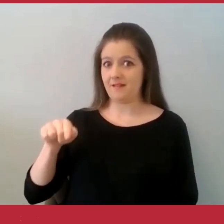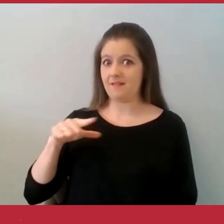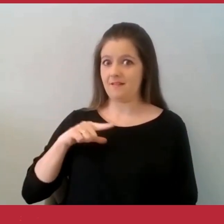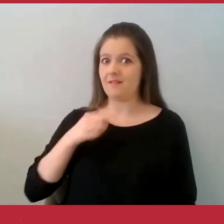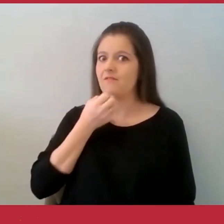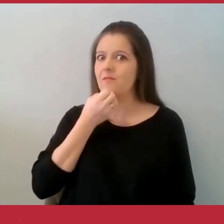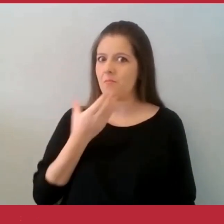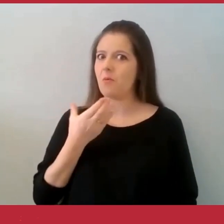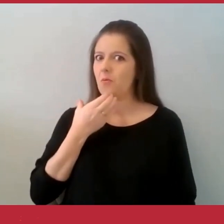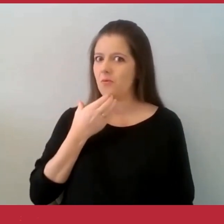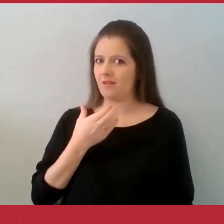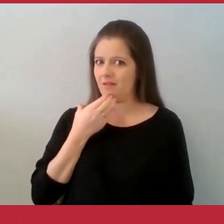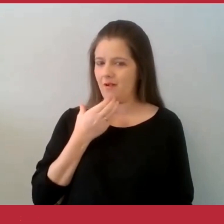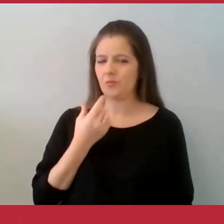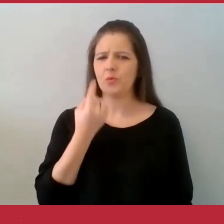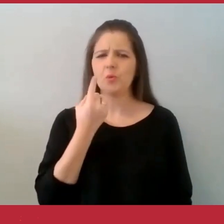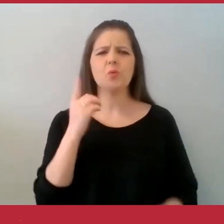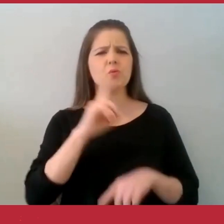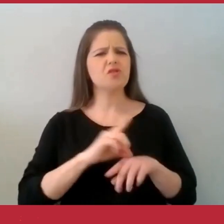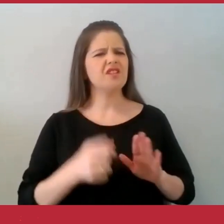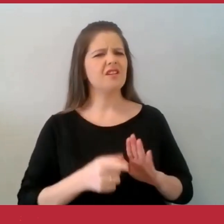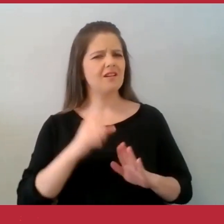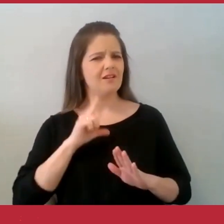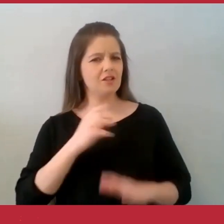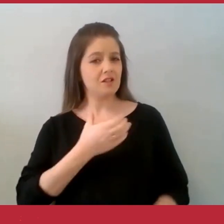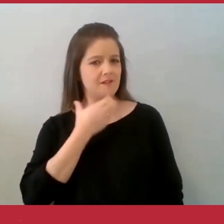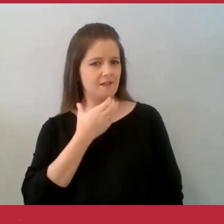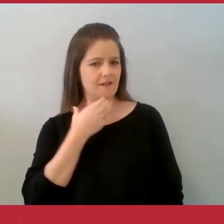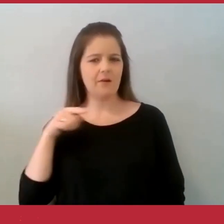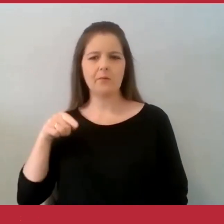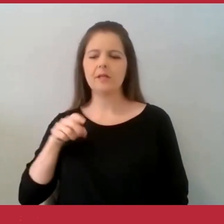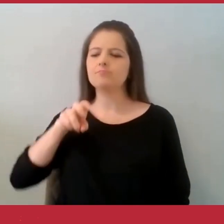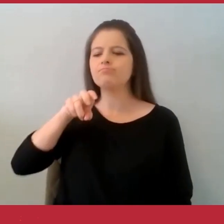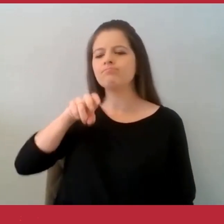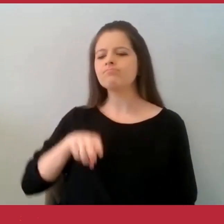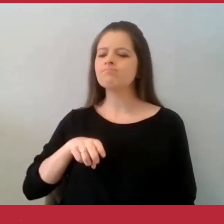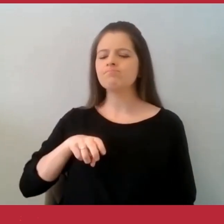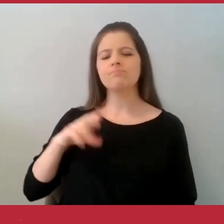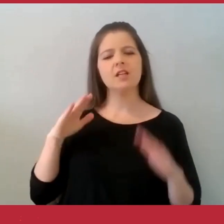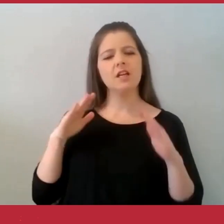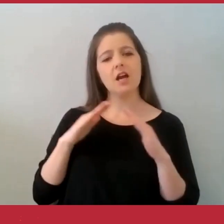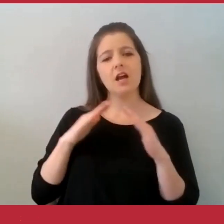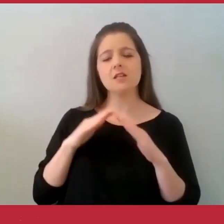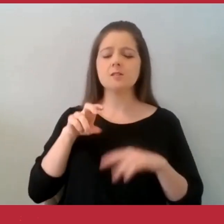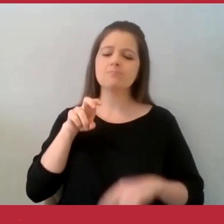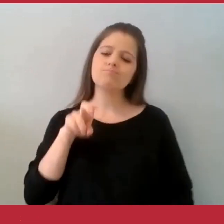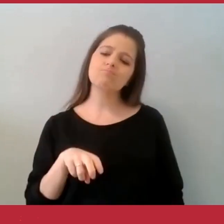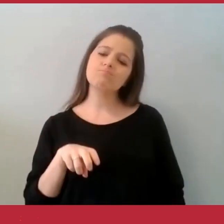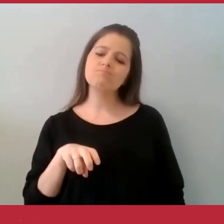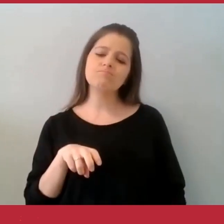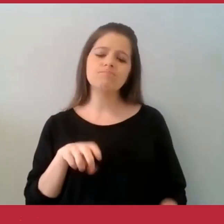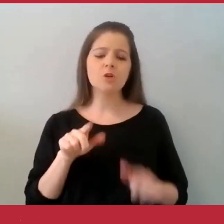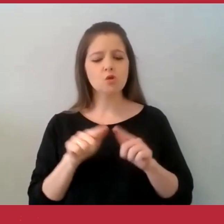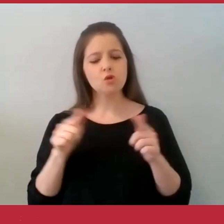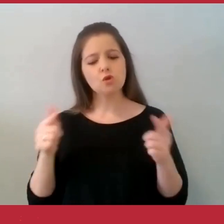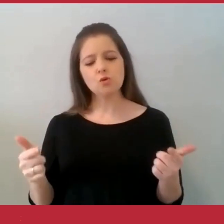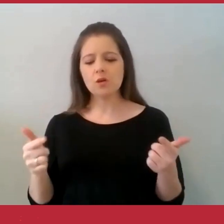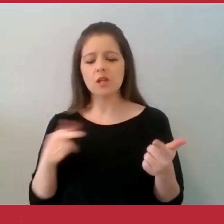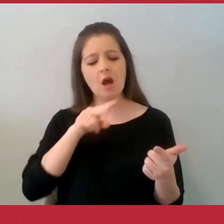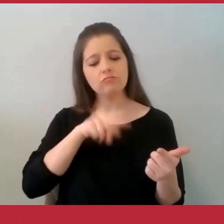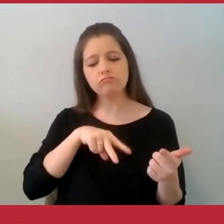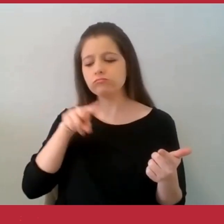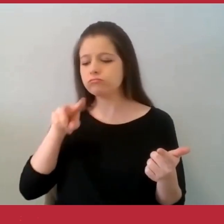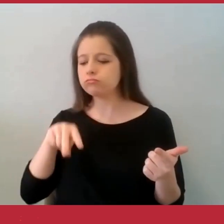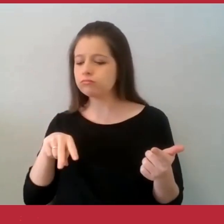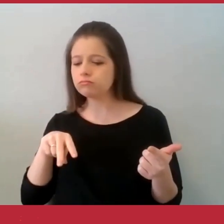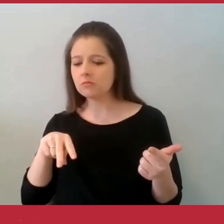véspera de Natal, ele estava sentado na sua casa lendo o jornal, quando, no meio